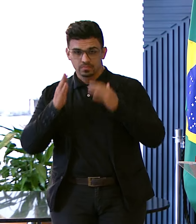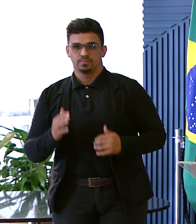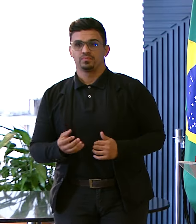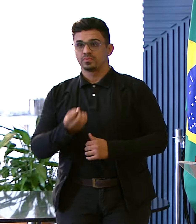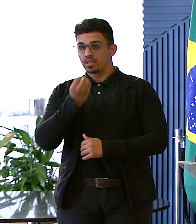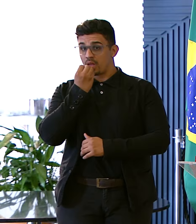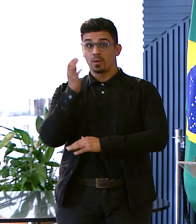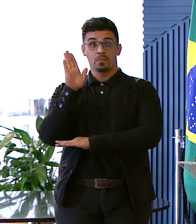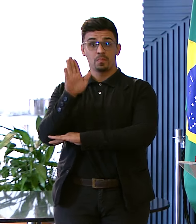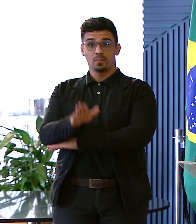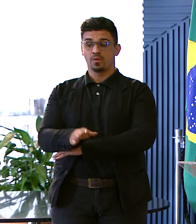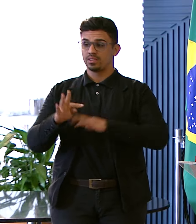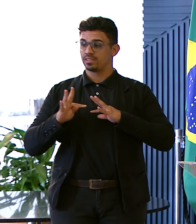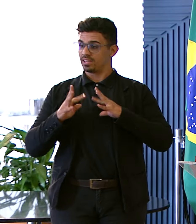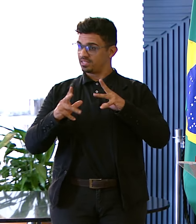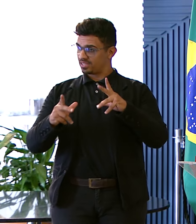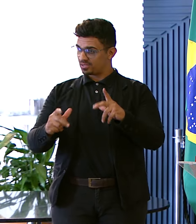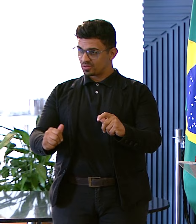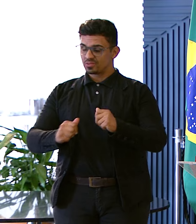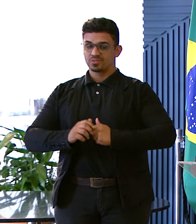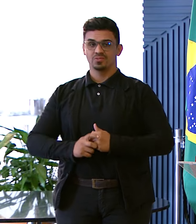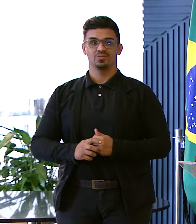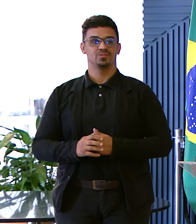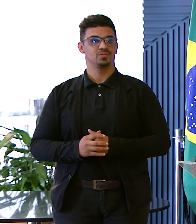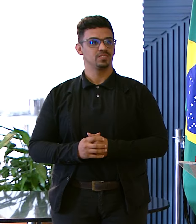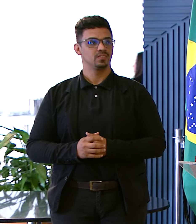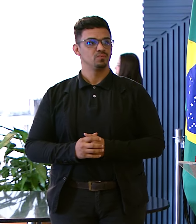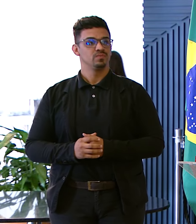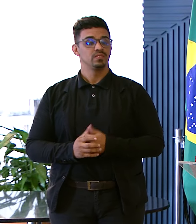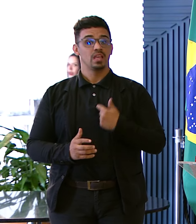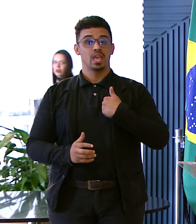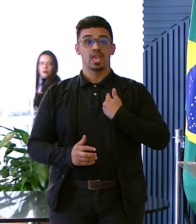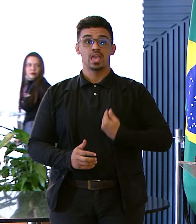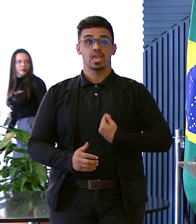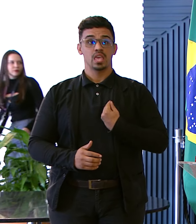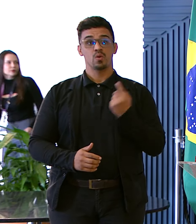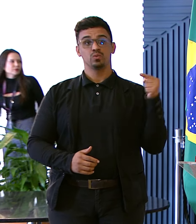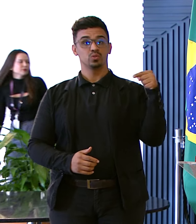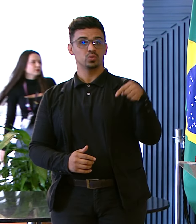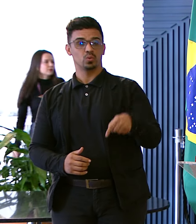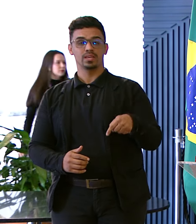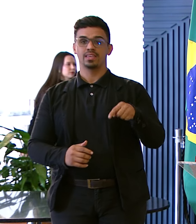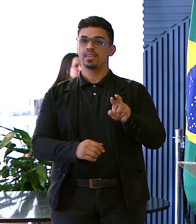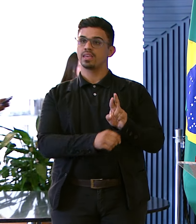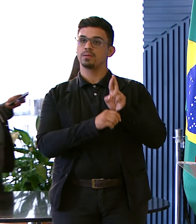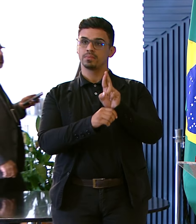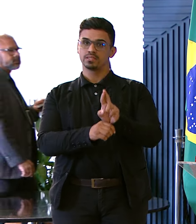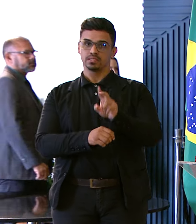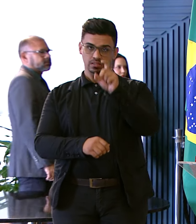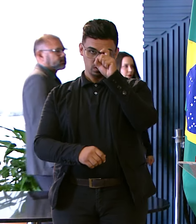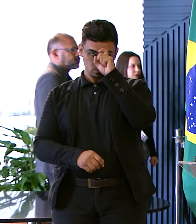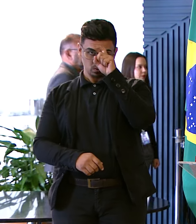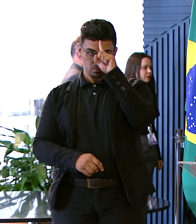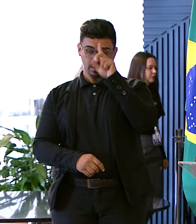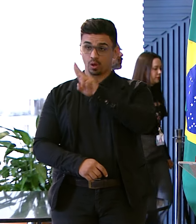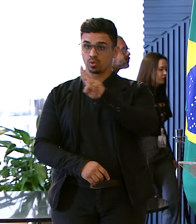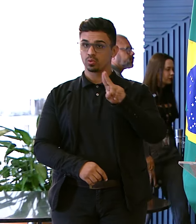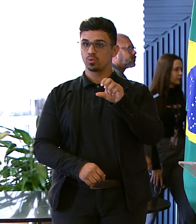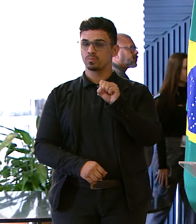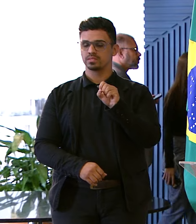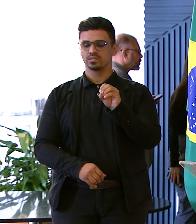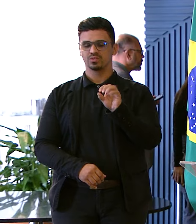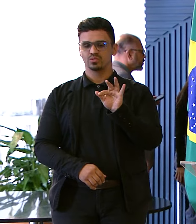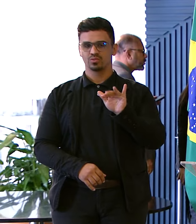Boa tarde a todos Eu estou aqui Representando o hospital Sofia Feldman É